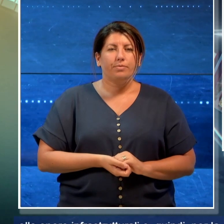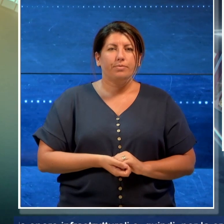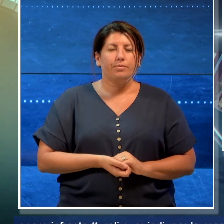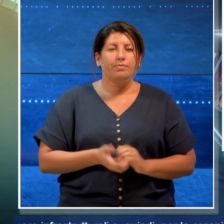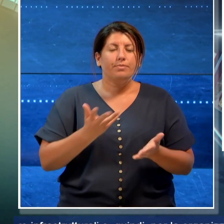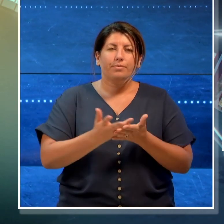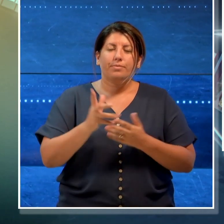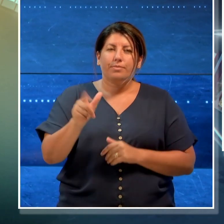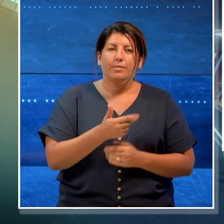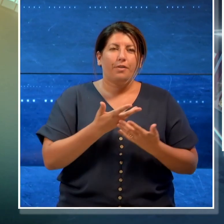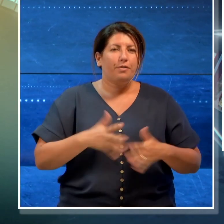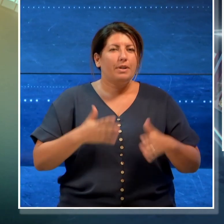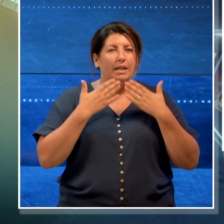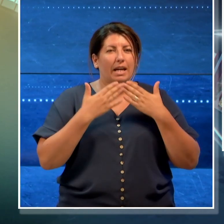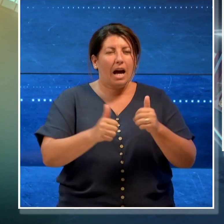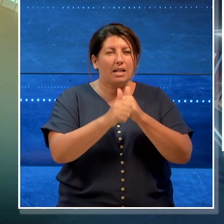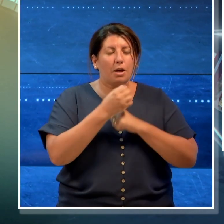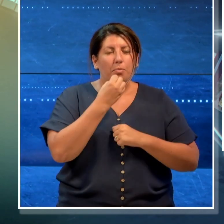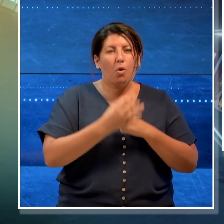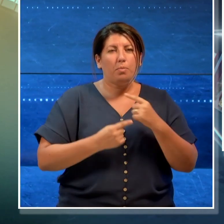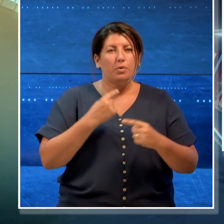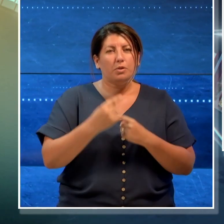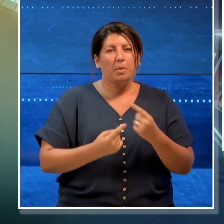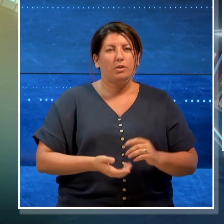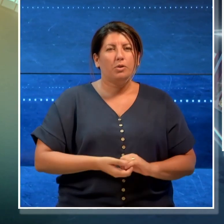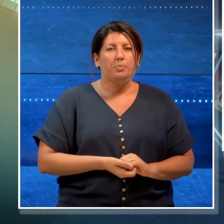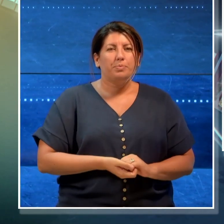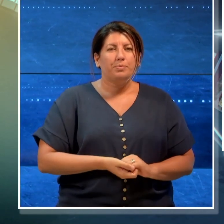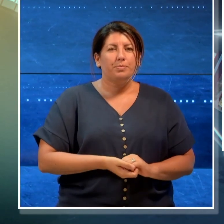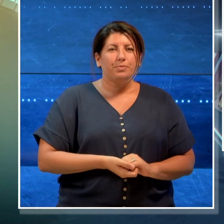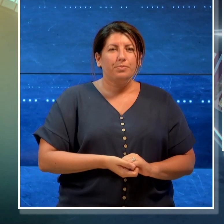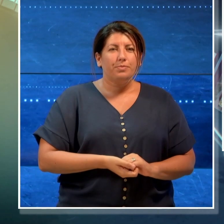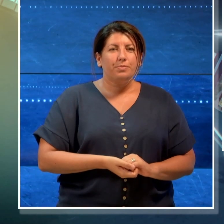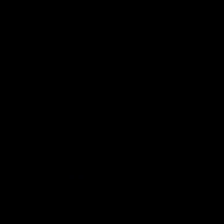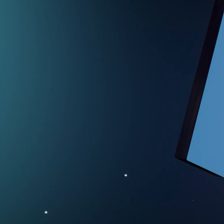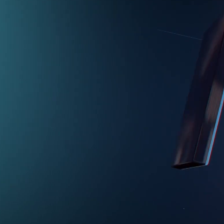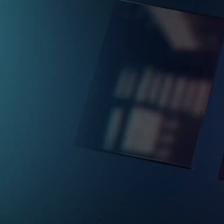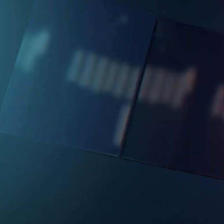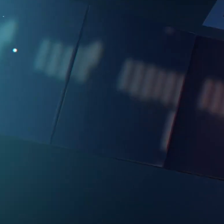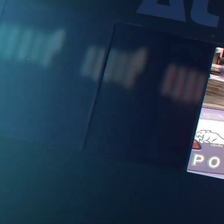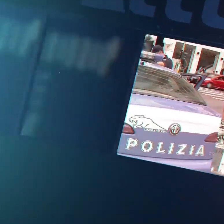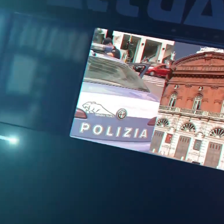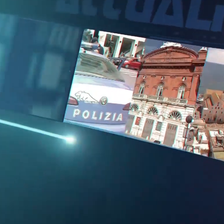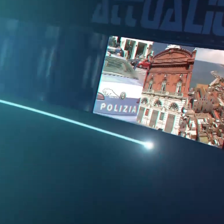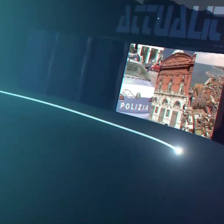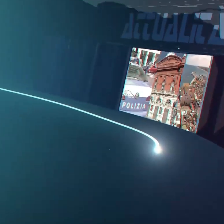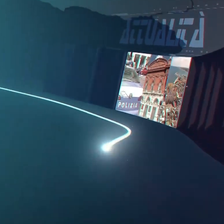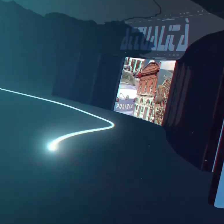E con il TgList è tutto, vi ringrazio per averci seguito e vi auguro un buon proseguimento. a